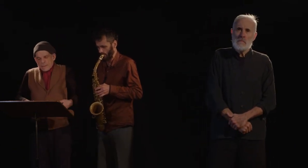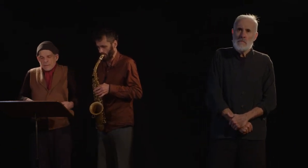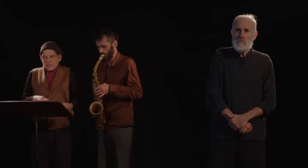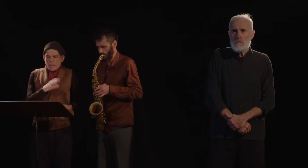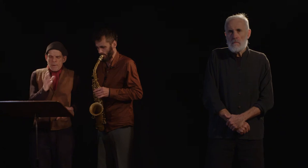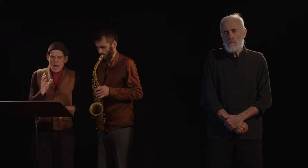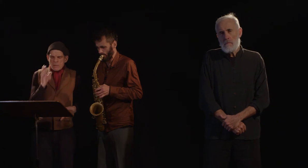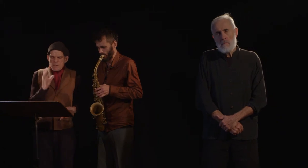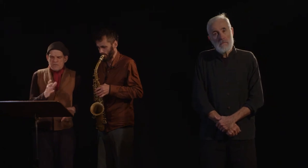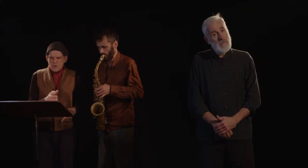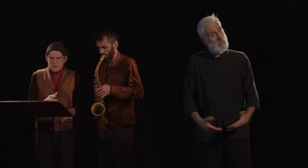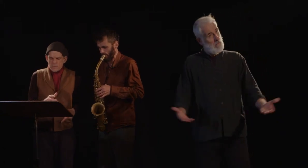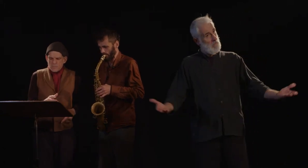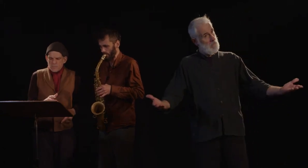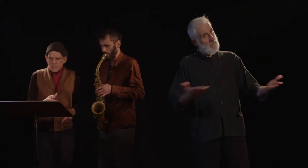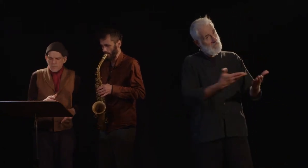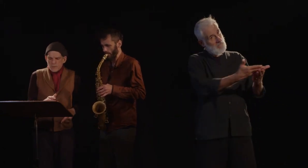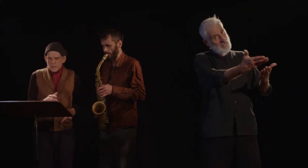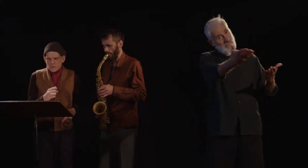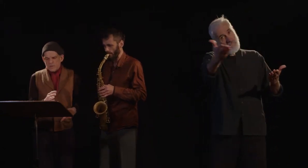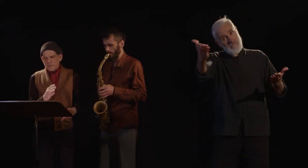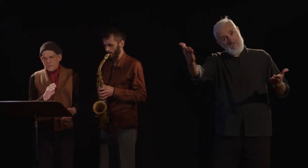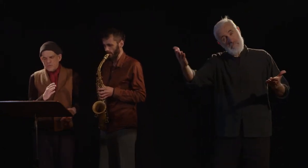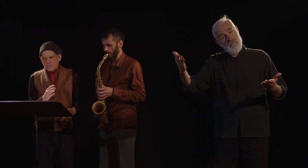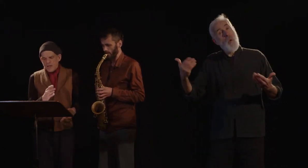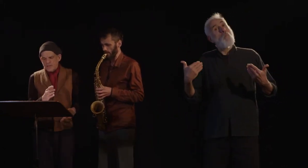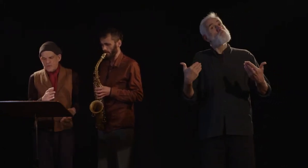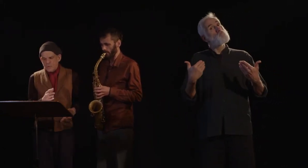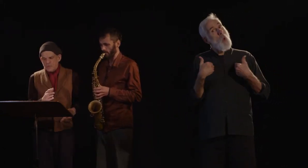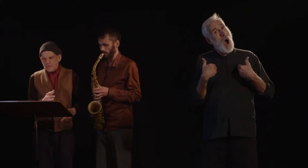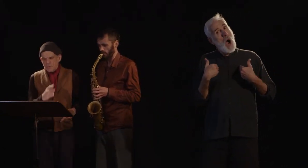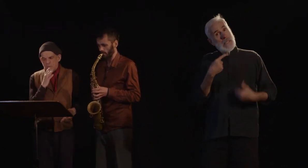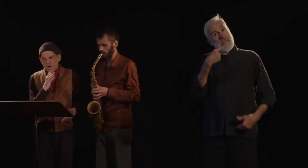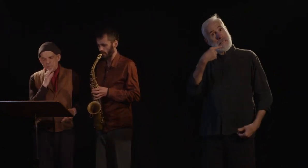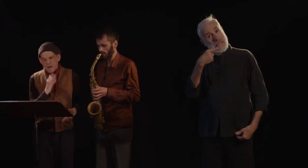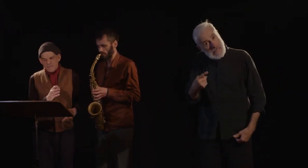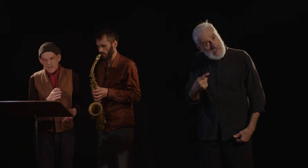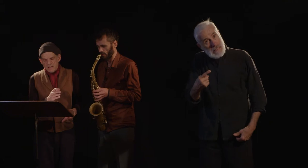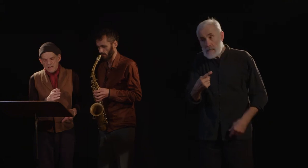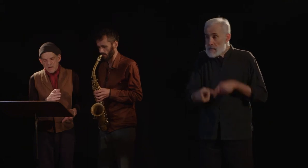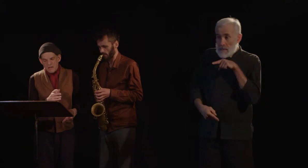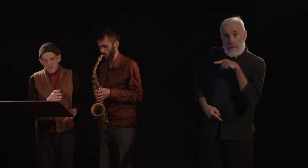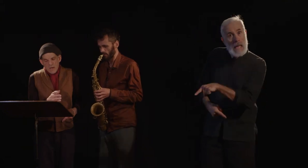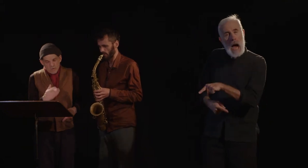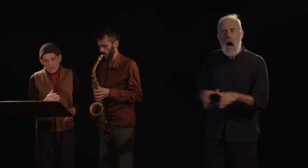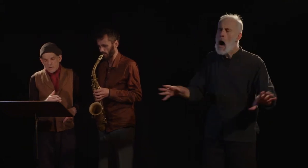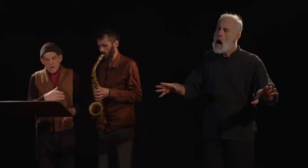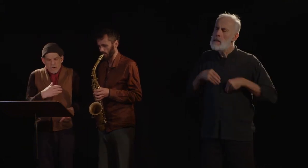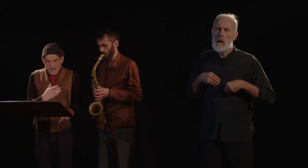Eh bien, messieurs, je dis que ce sont là des choses qui ne doivent pas être. Je dis que la